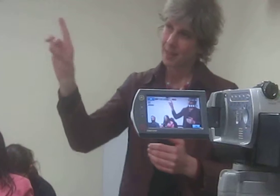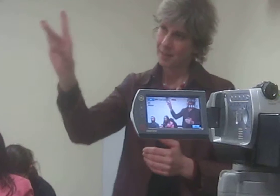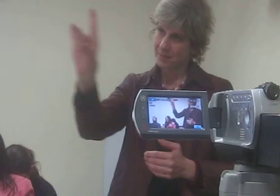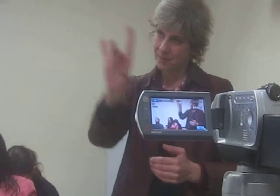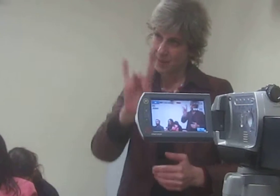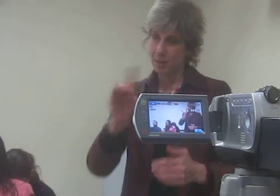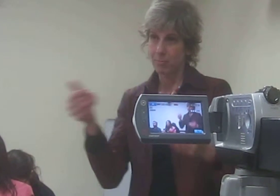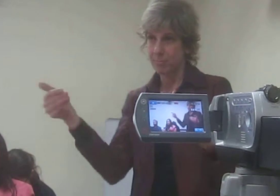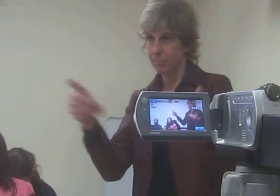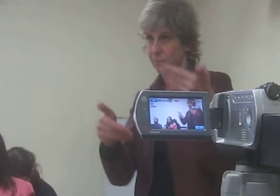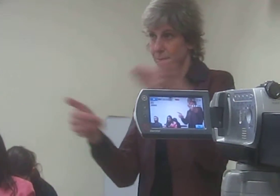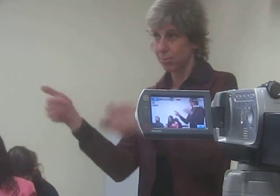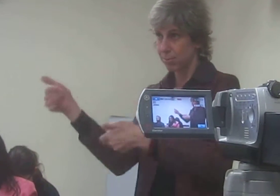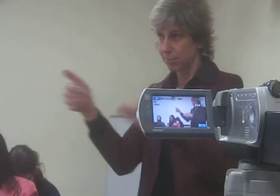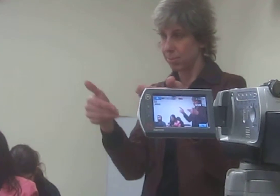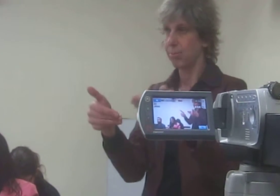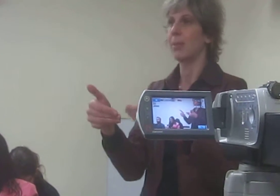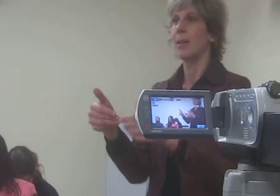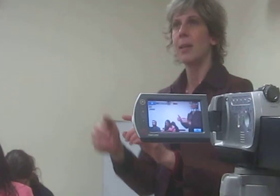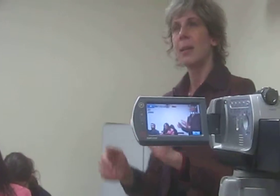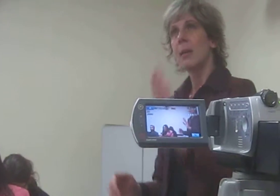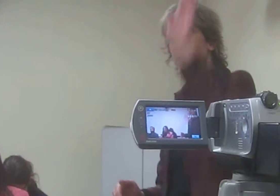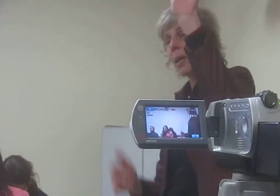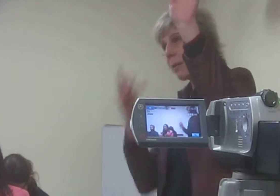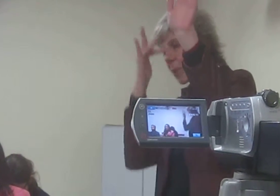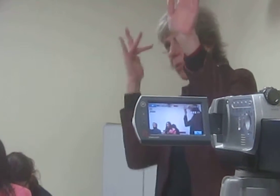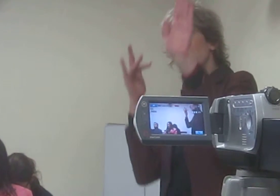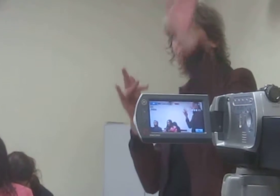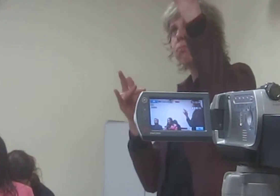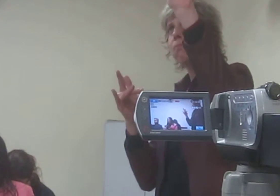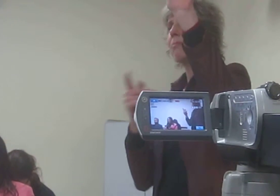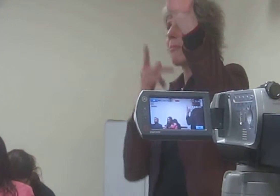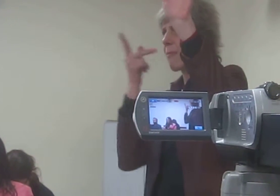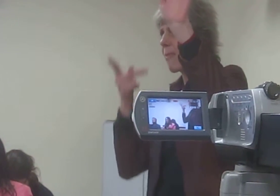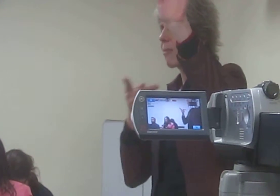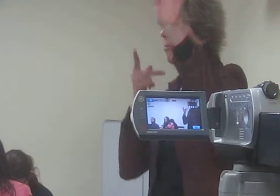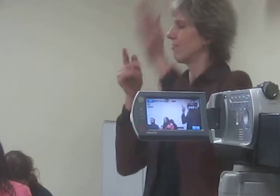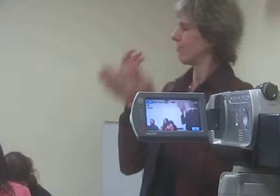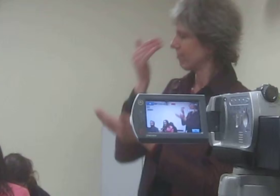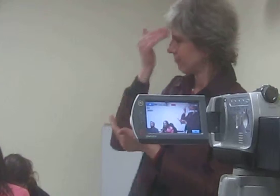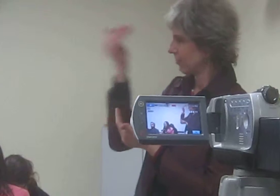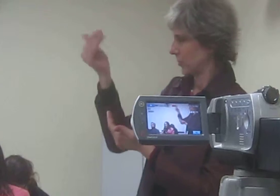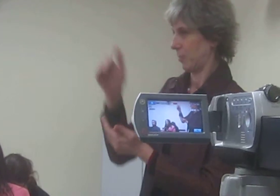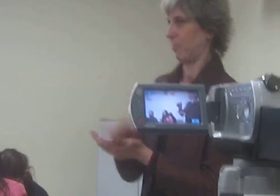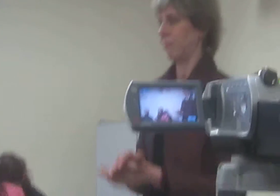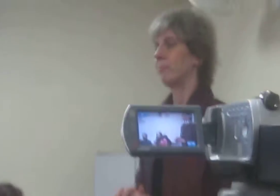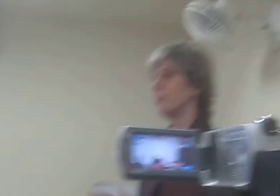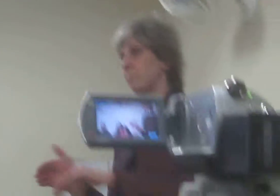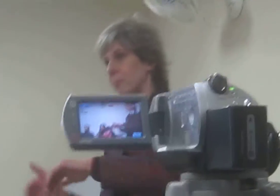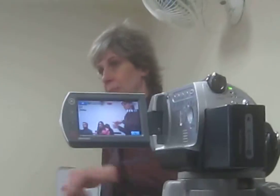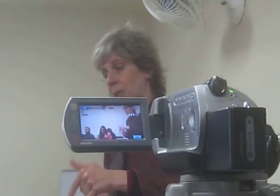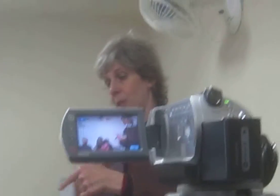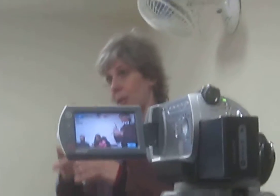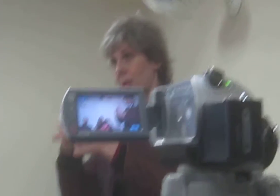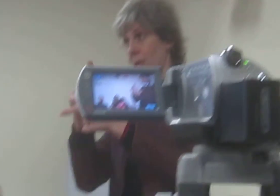aqui, trouxe suas reivindicações. Queria fazer só dois informes. Dia 21 de setembro